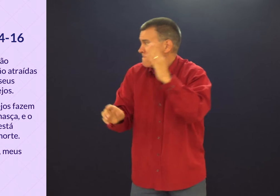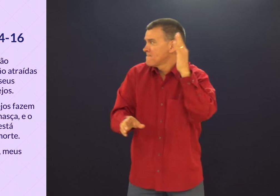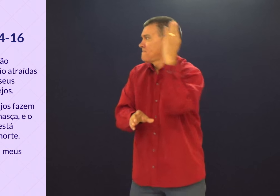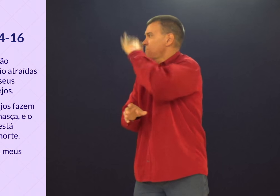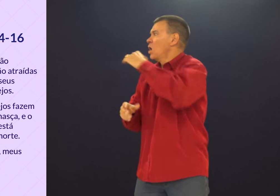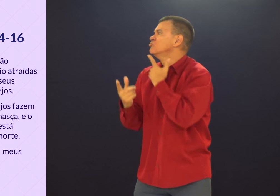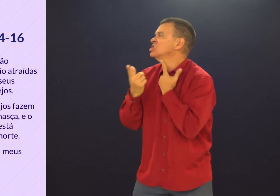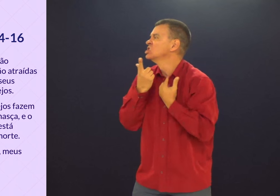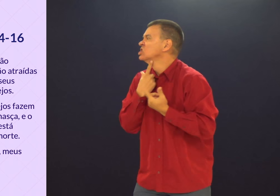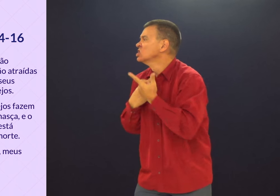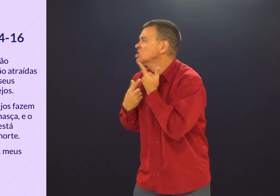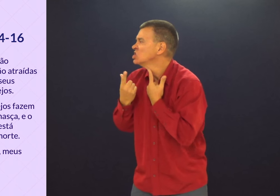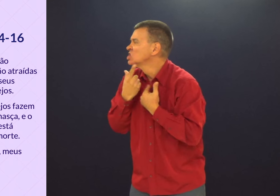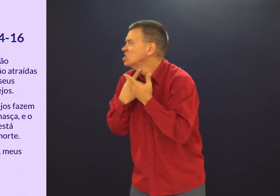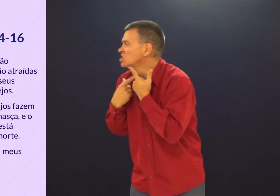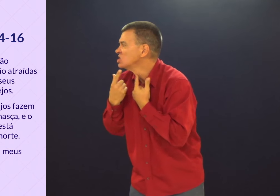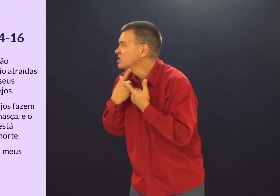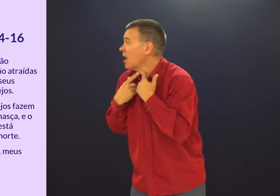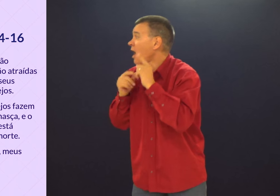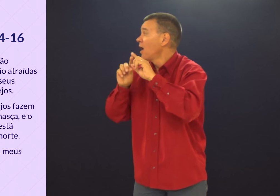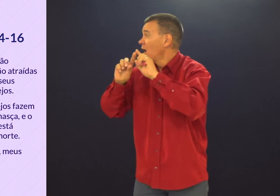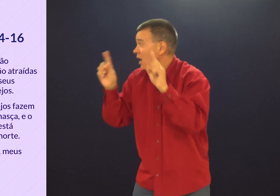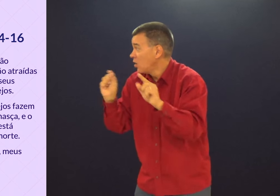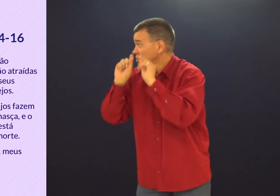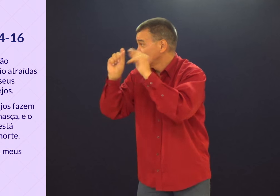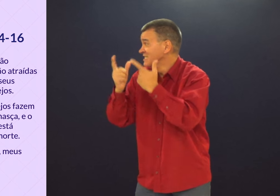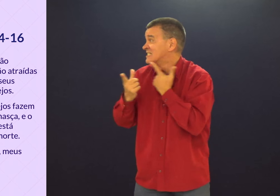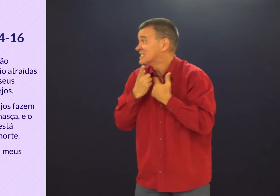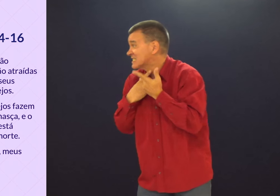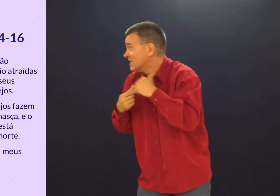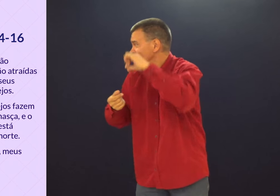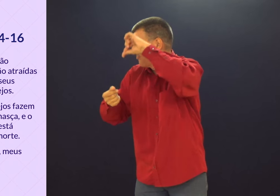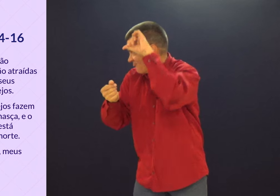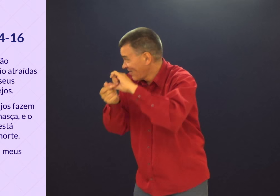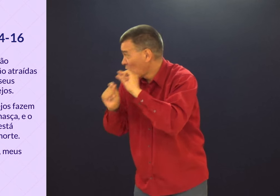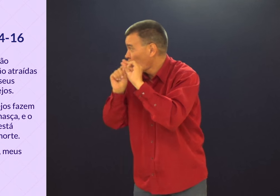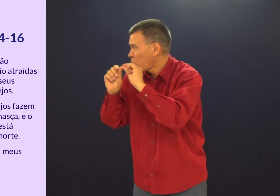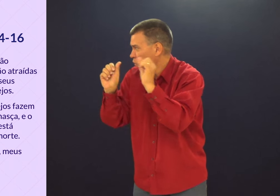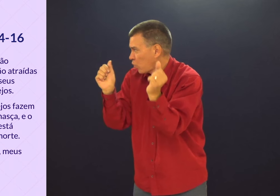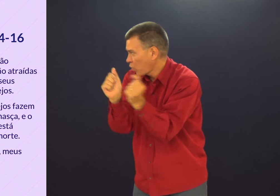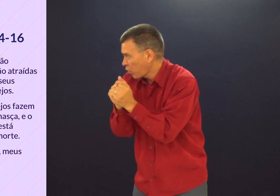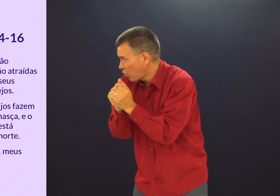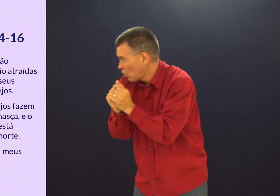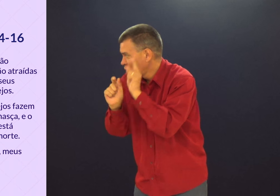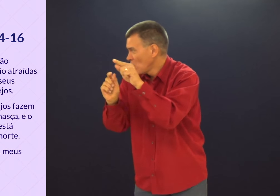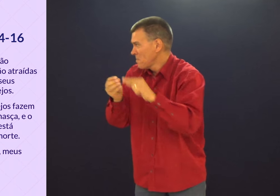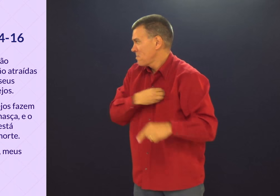Então, esses desejos fazem com que o pecado nasça.